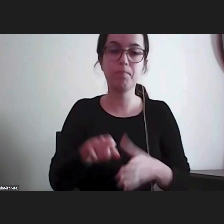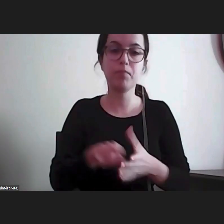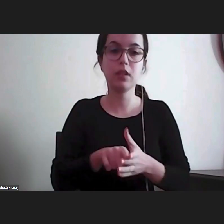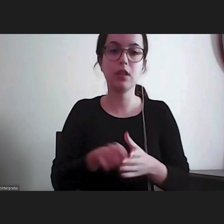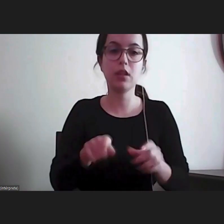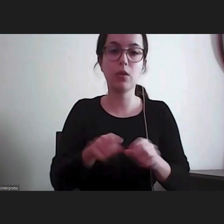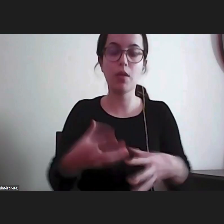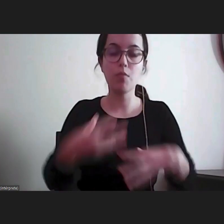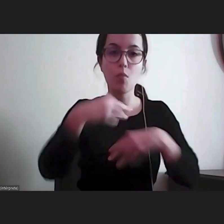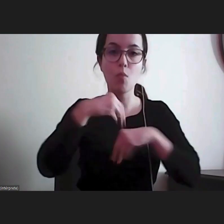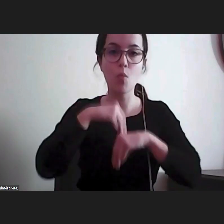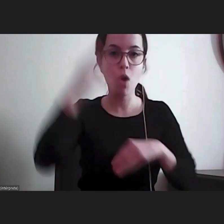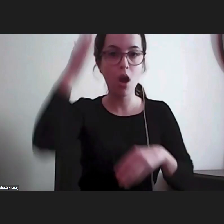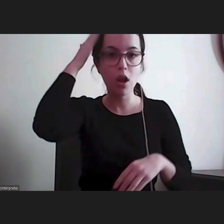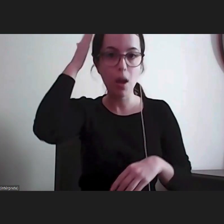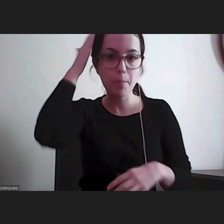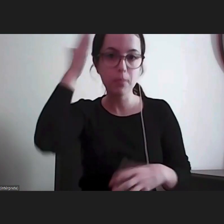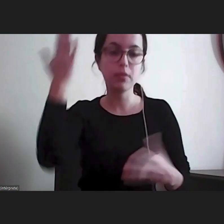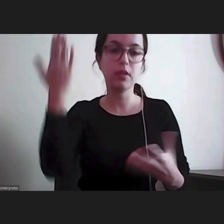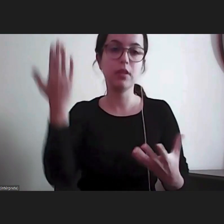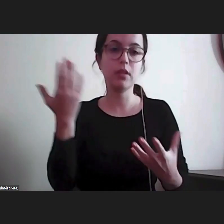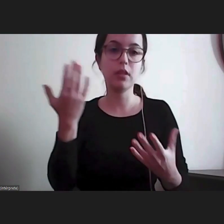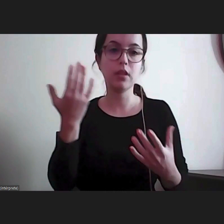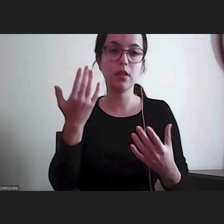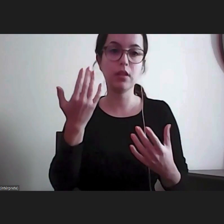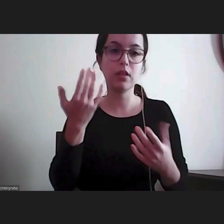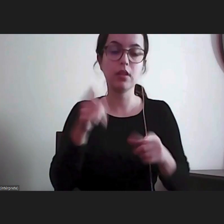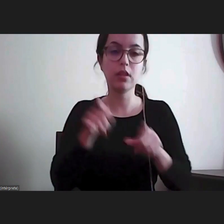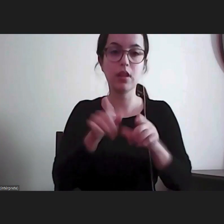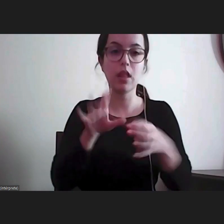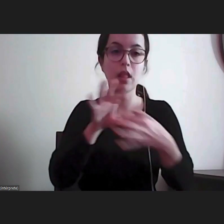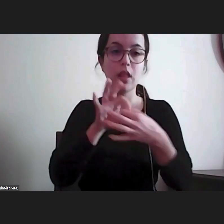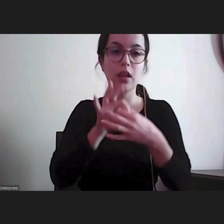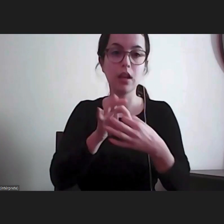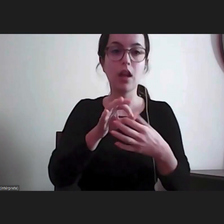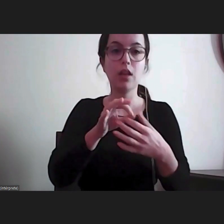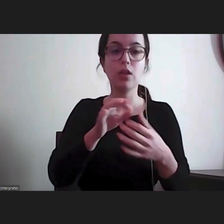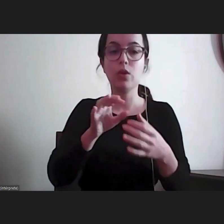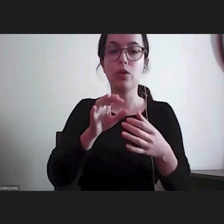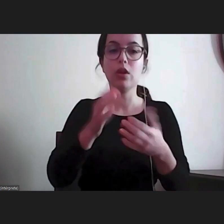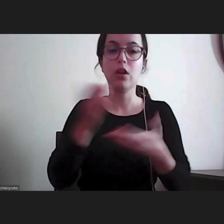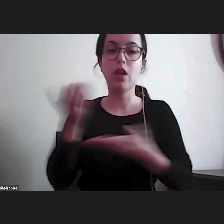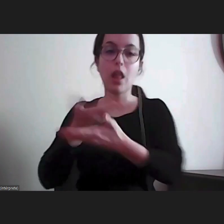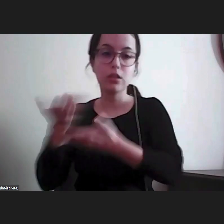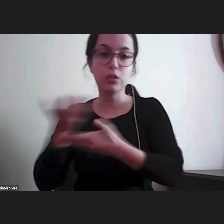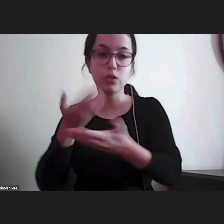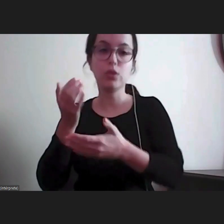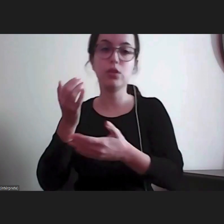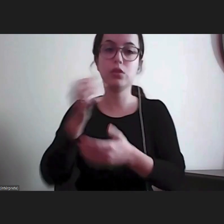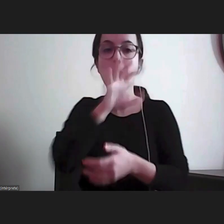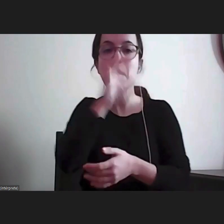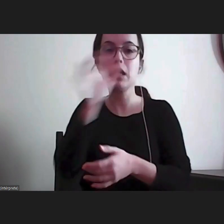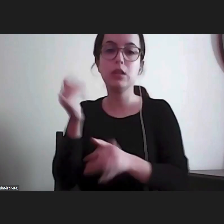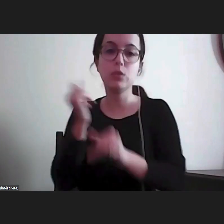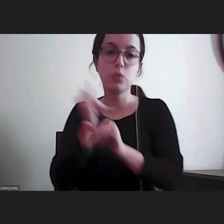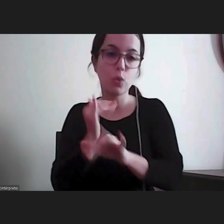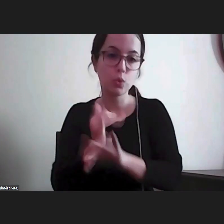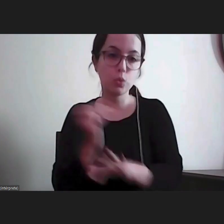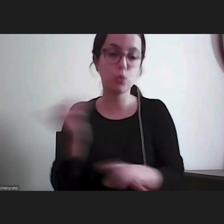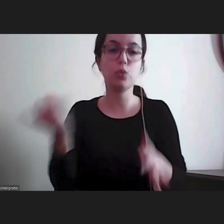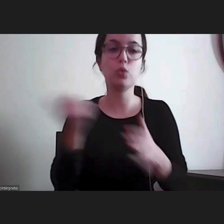competências que decorrem das relações internacionais de Portugal e das vinculações do Estado português